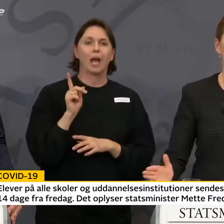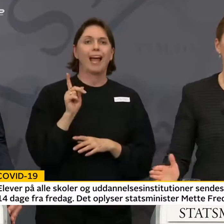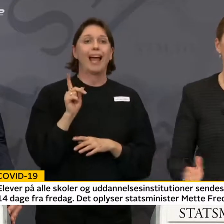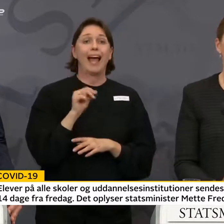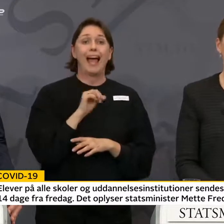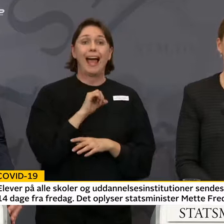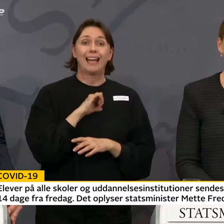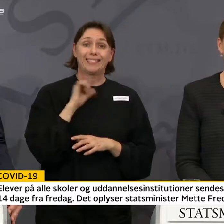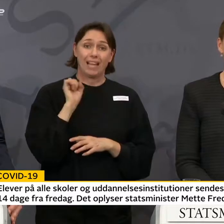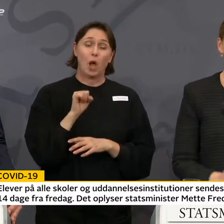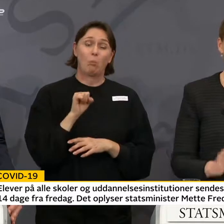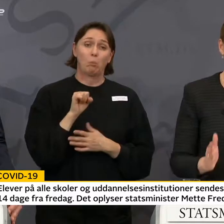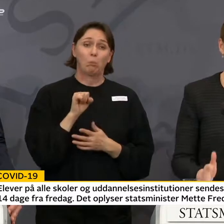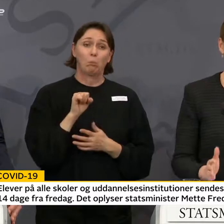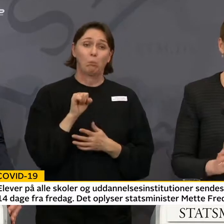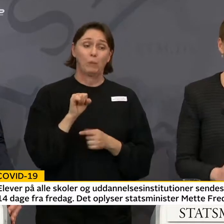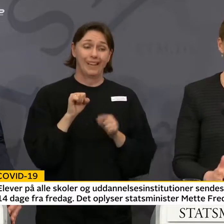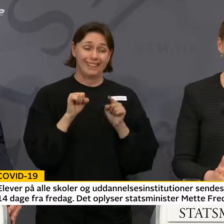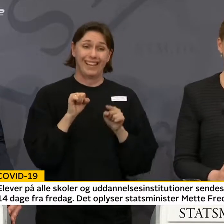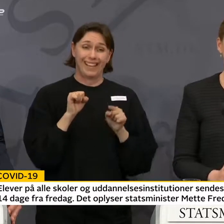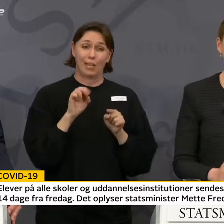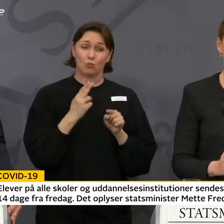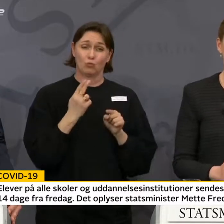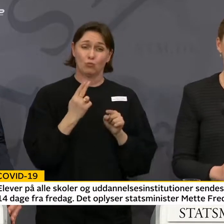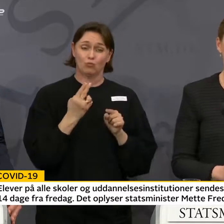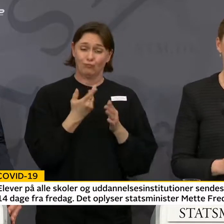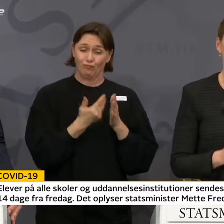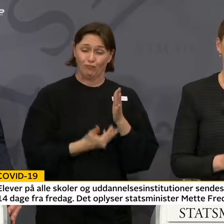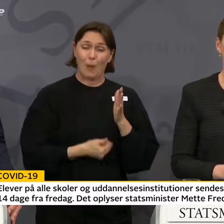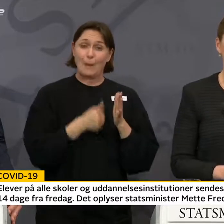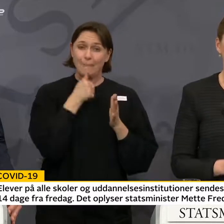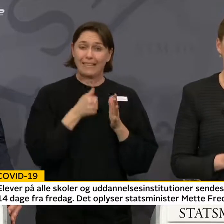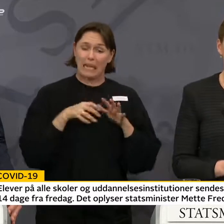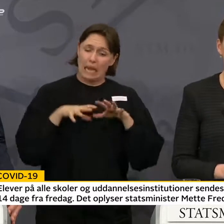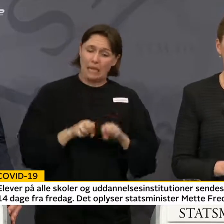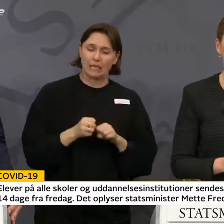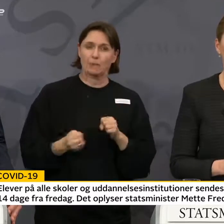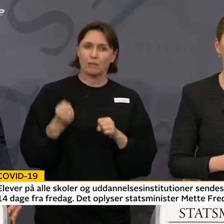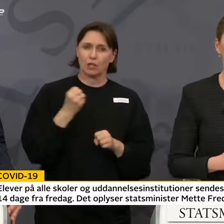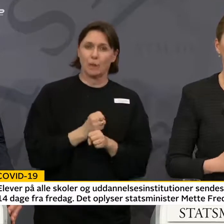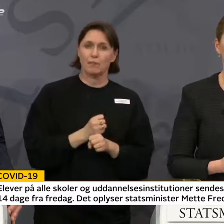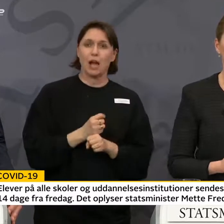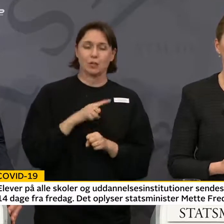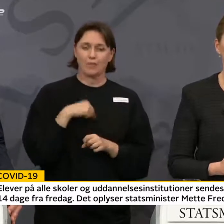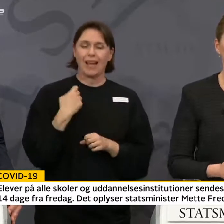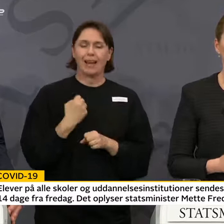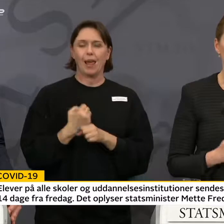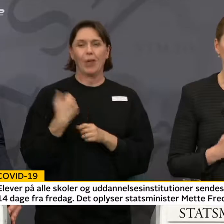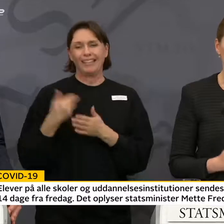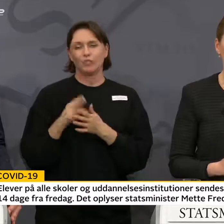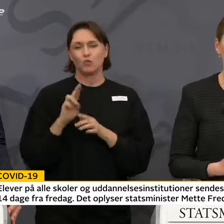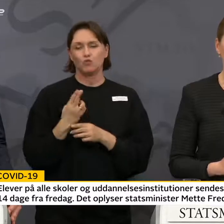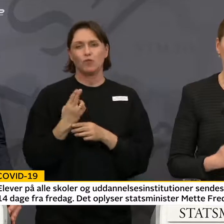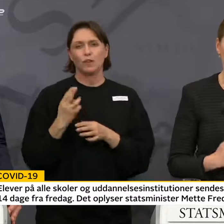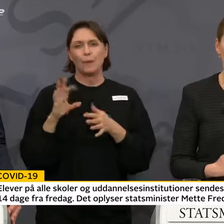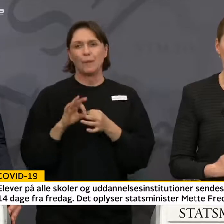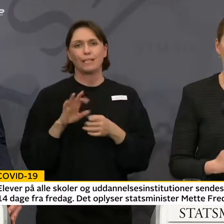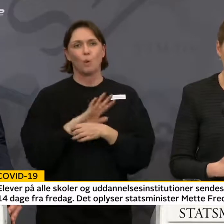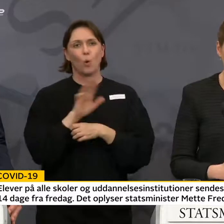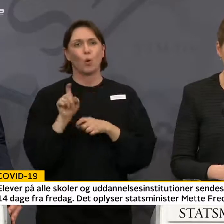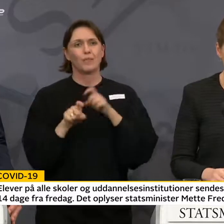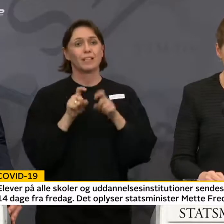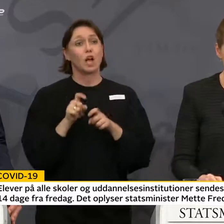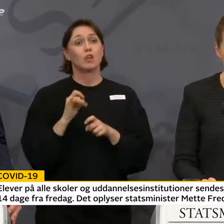selvom det her er de mest indgribende foranstaltninger, der er truffet endnu, hvad angår coronavirus, så betragter vi det